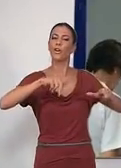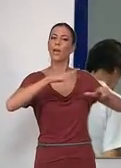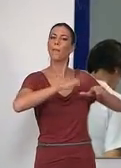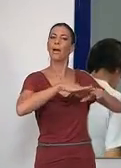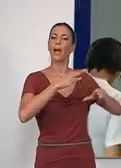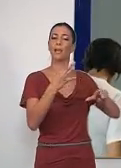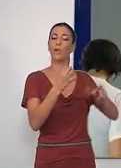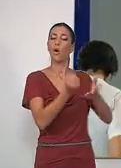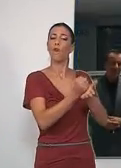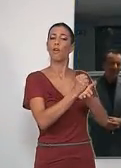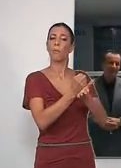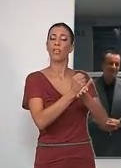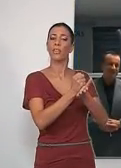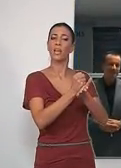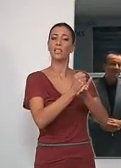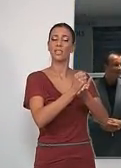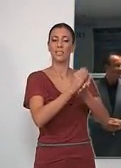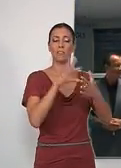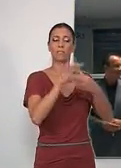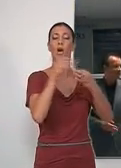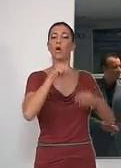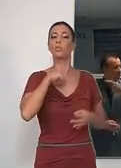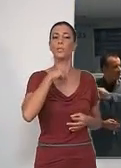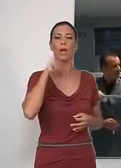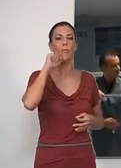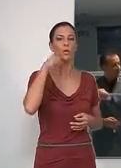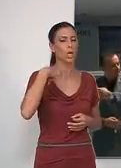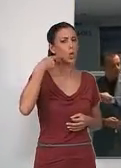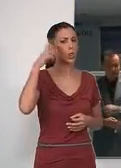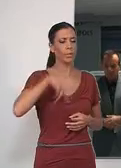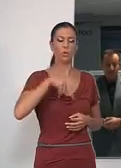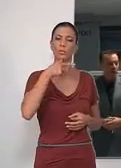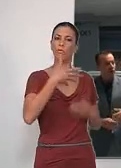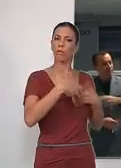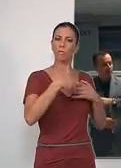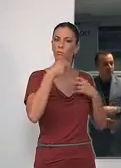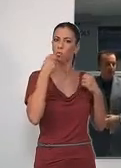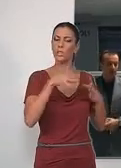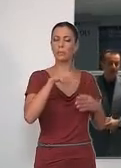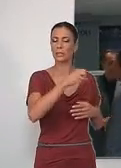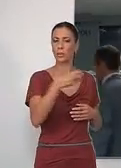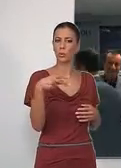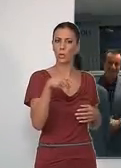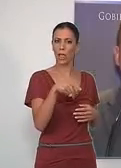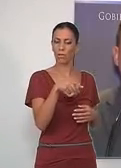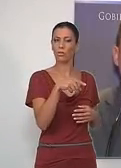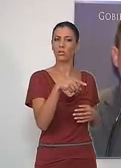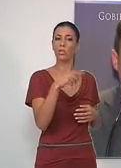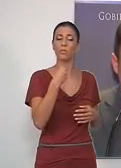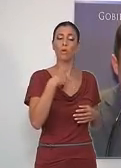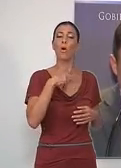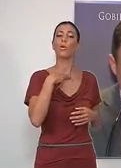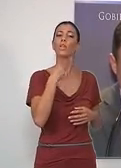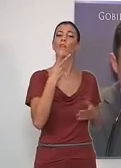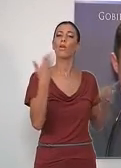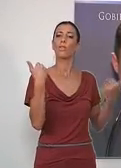de la unidad de farmacia del hospital de Motril y ha conocido su funcionamiento y resultados. El